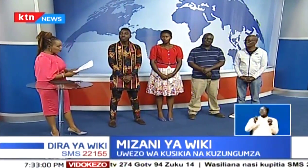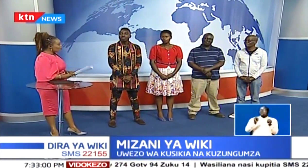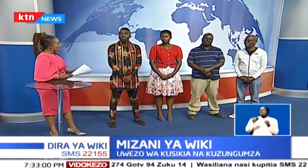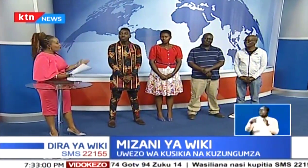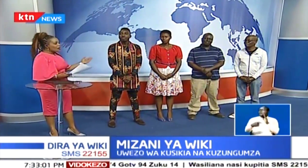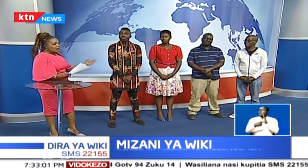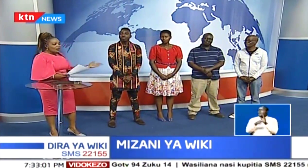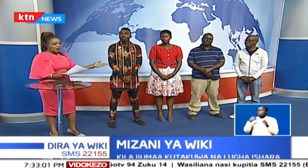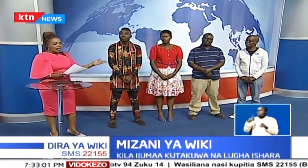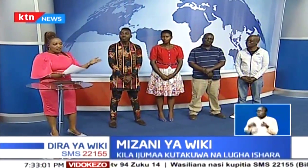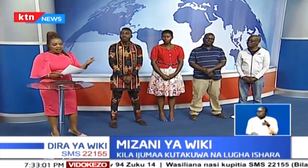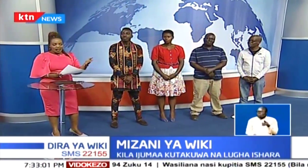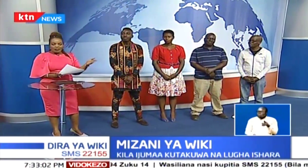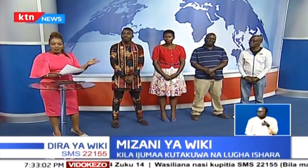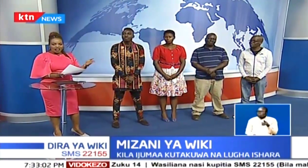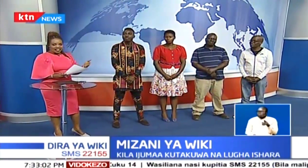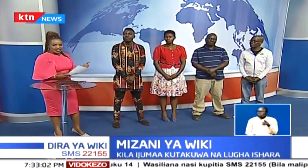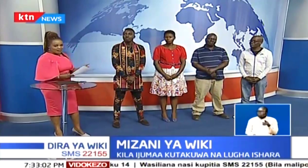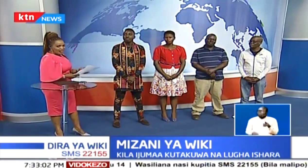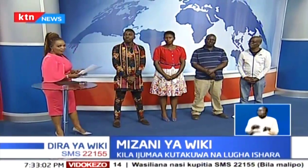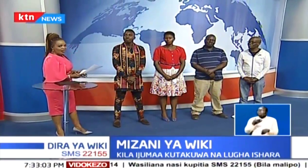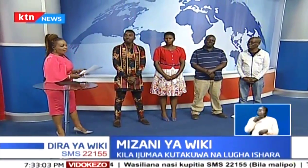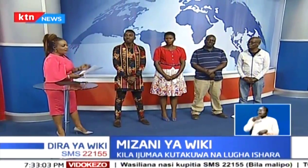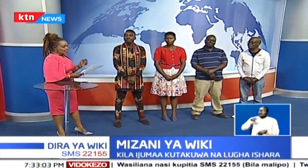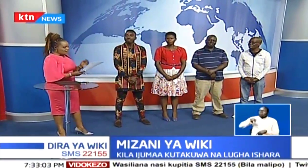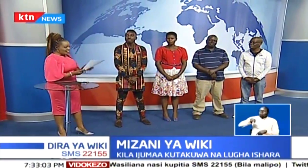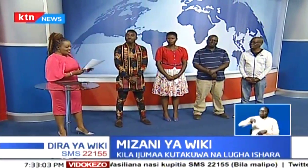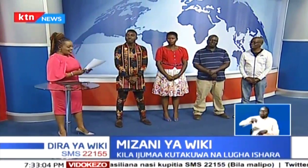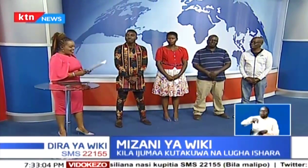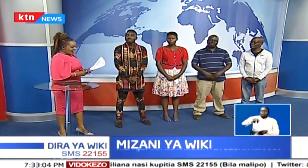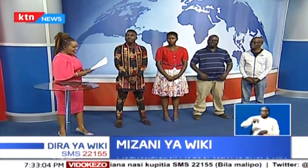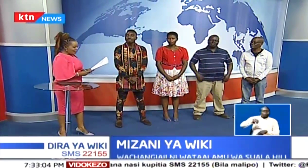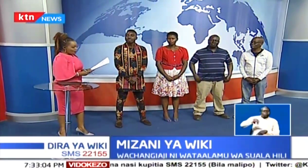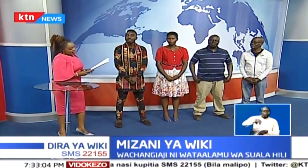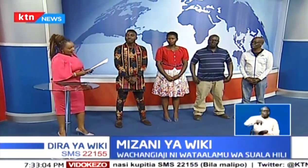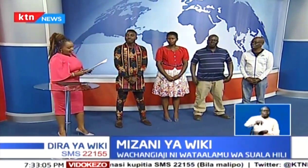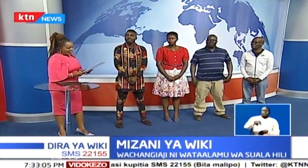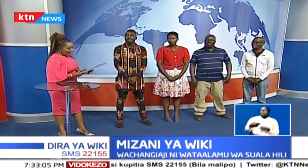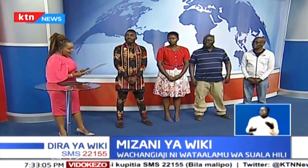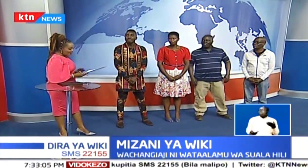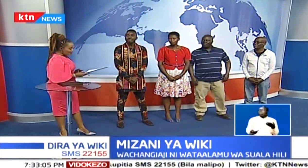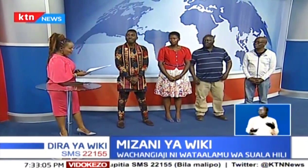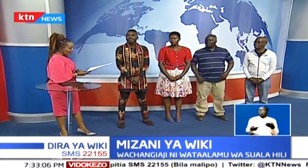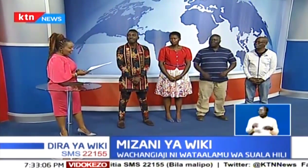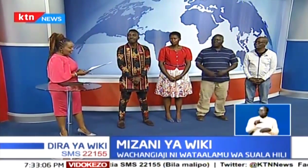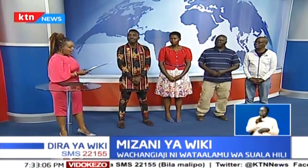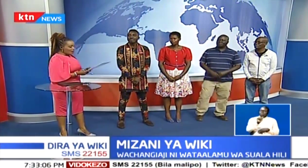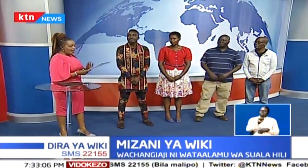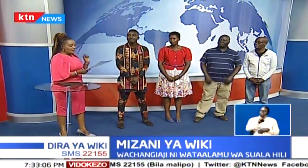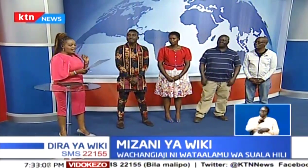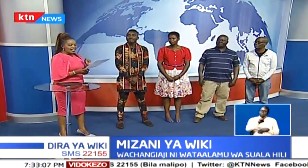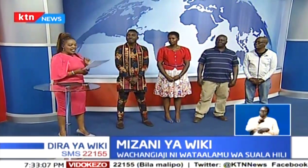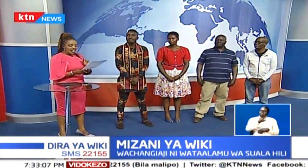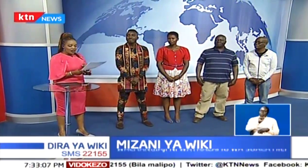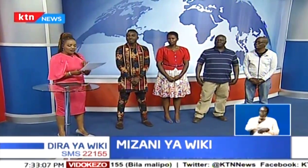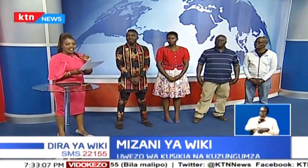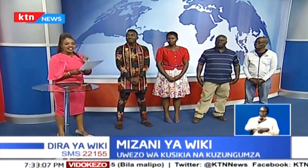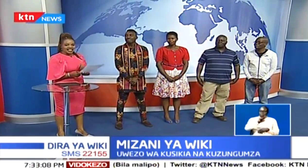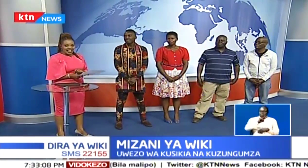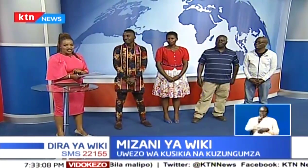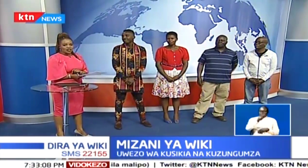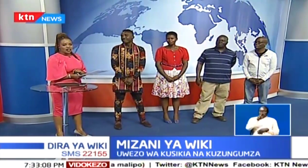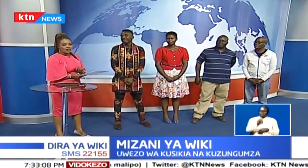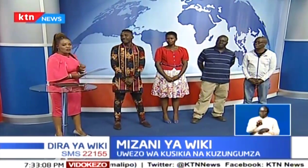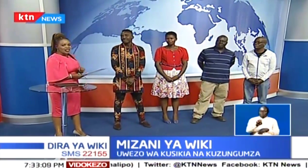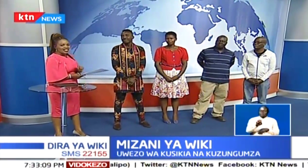kwa wageni wetu. Yule ambayo kiona umemwona kitembea pale matembezi. Kwa madaha ni Calvin Musili ambayo ni Mr. Deaf